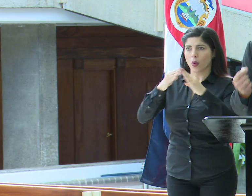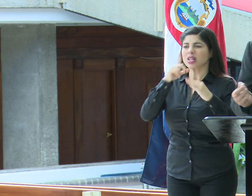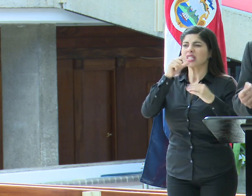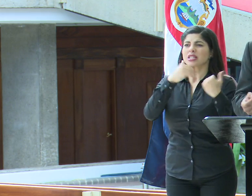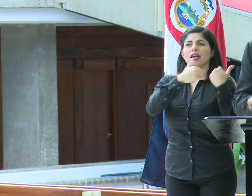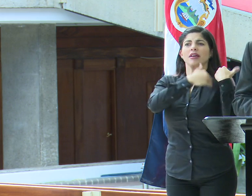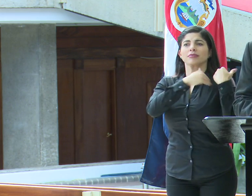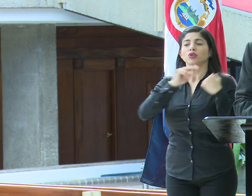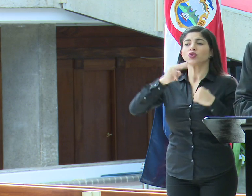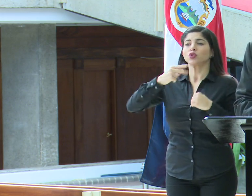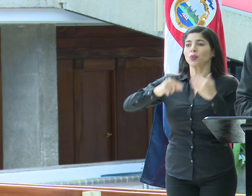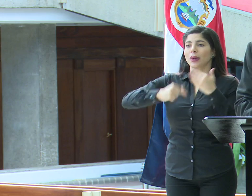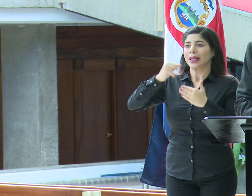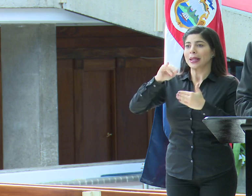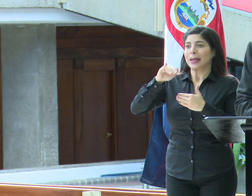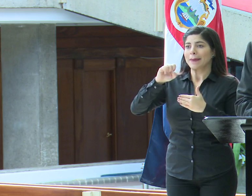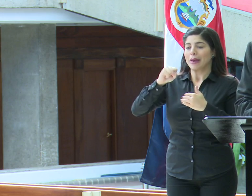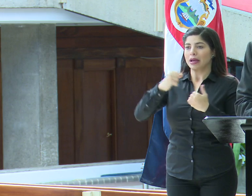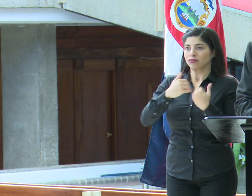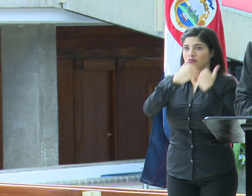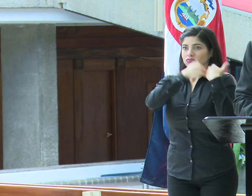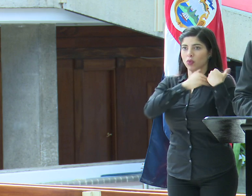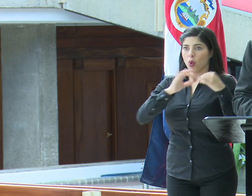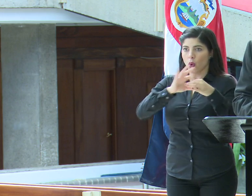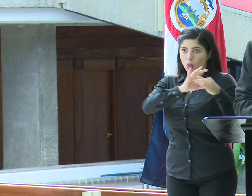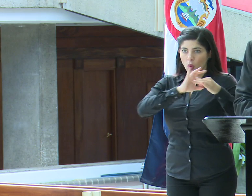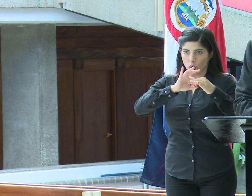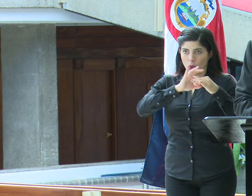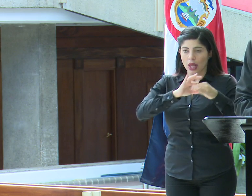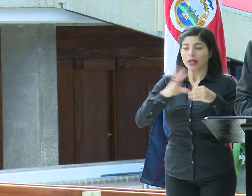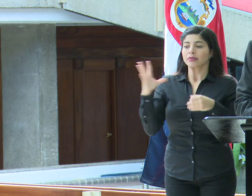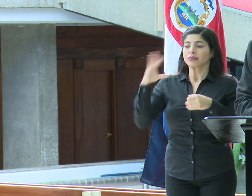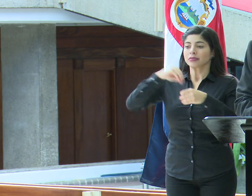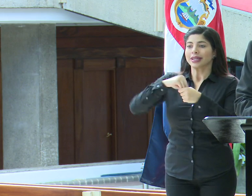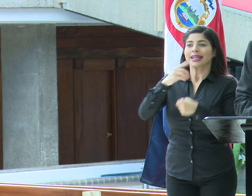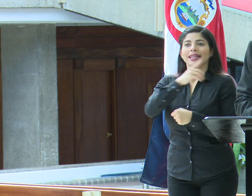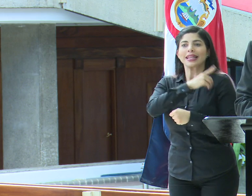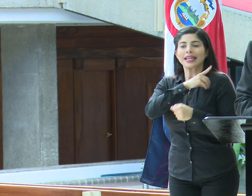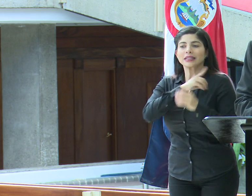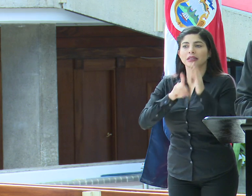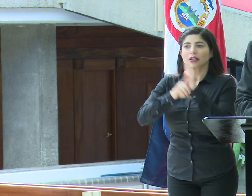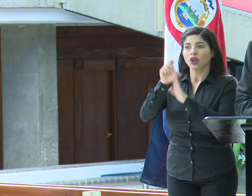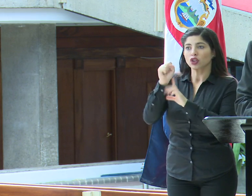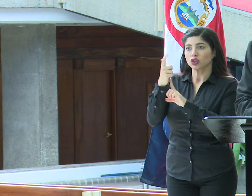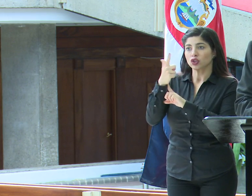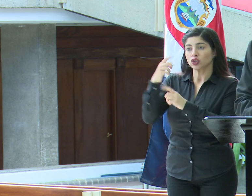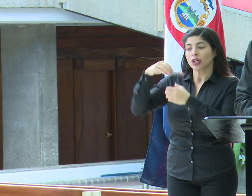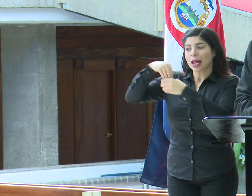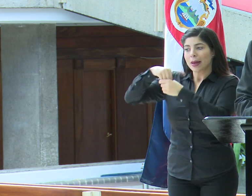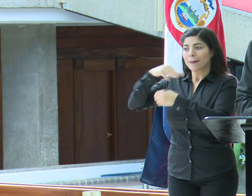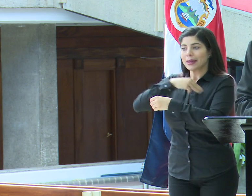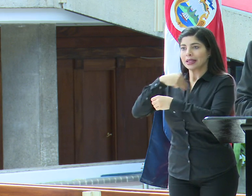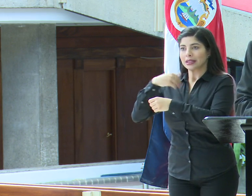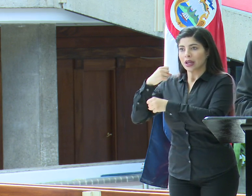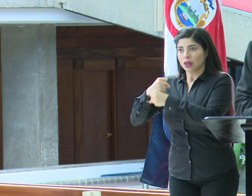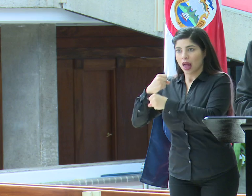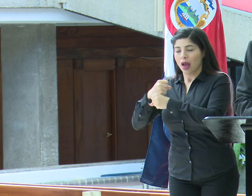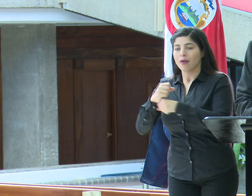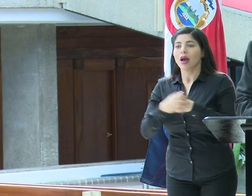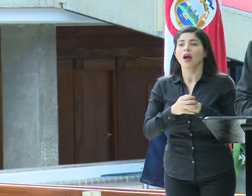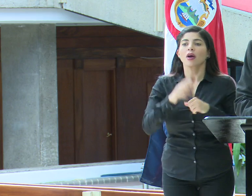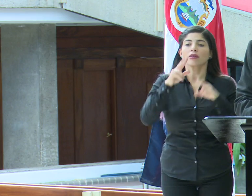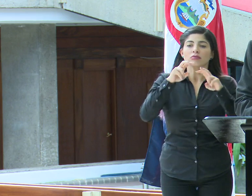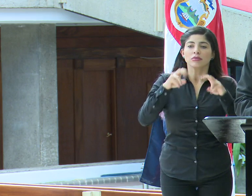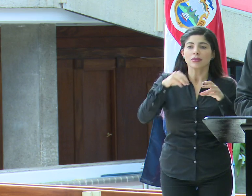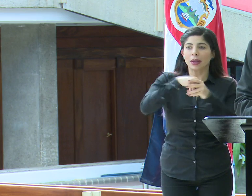el IMAS, el subgerente del IMAS tiene a cargo esa coordinación. Se incluye la Dirección de Desarrollo Social del Ministerio de Trabajo, la Dirección de Programas de Equidad